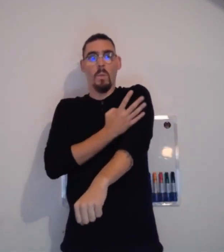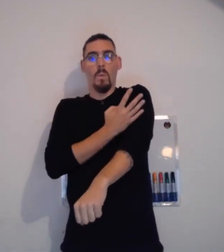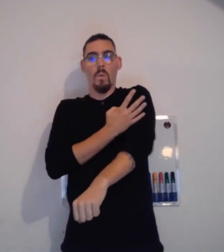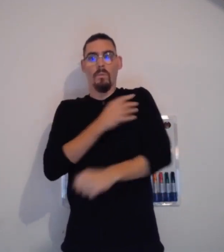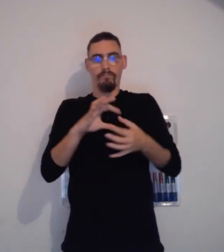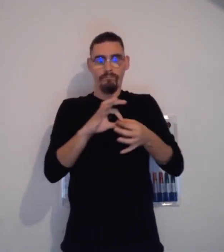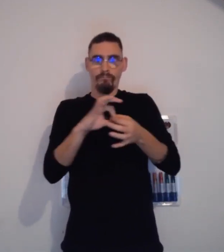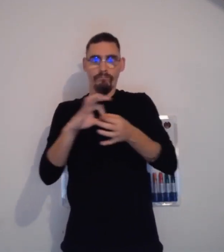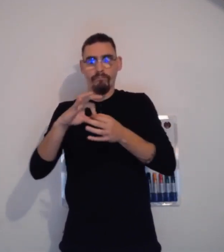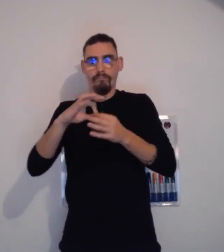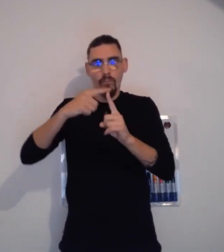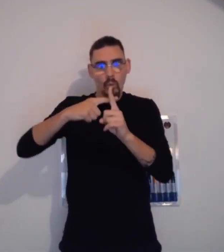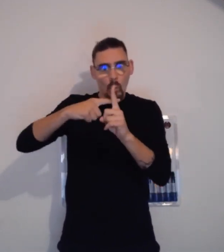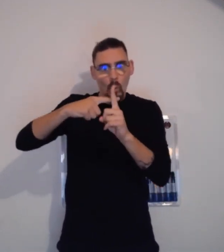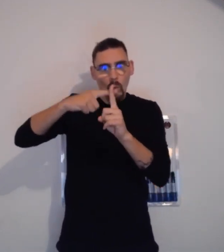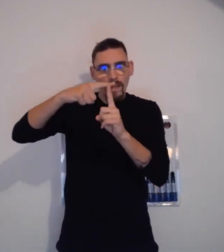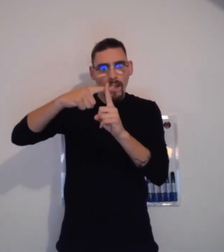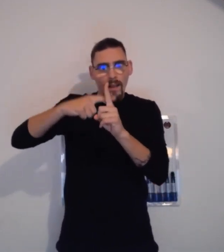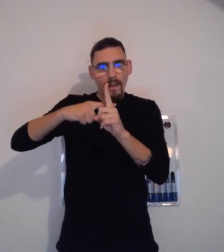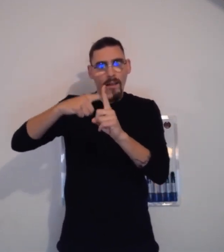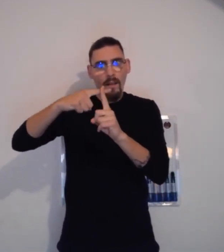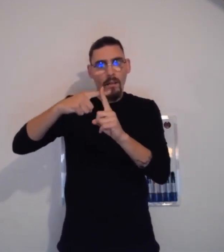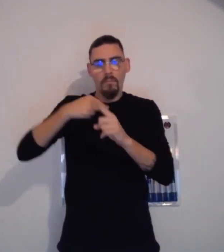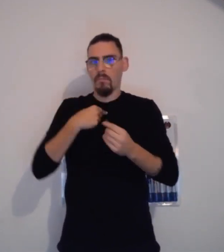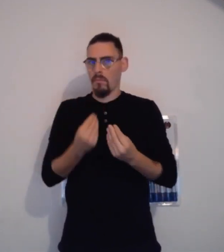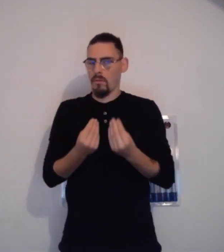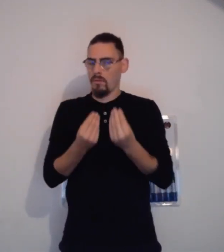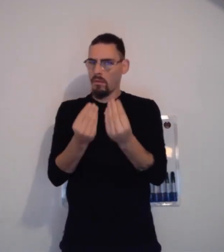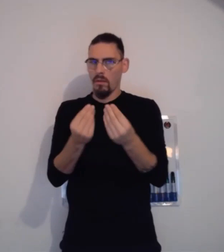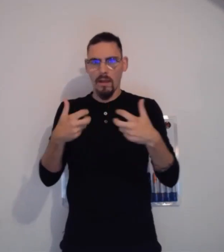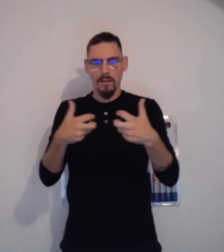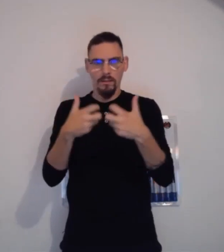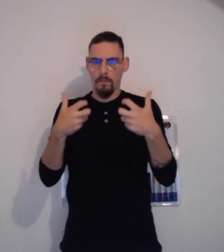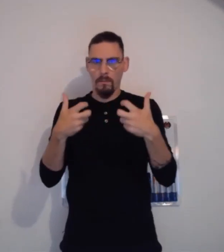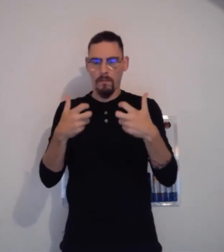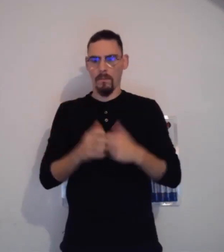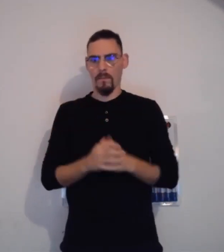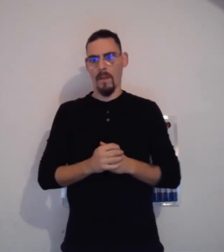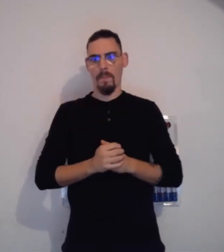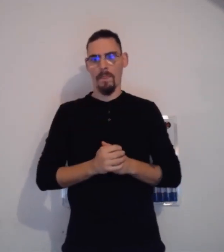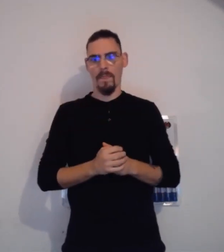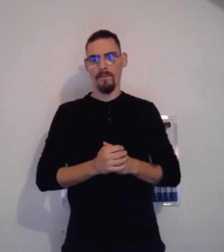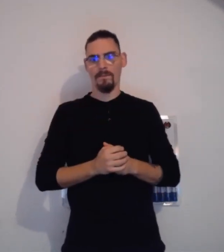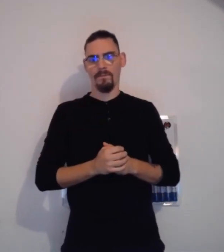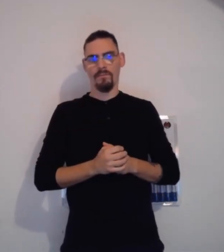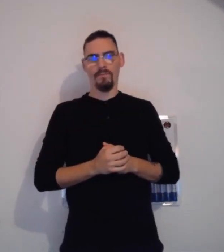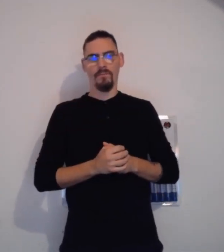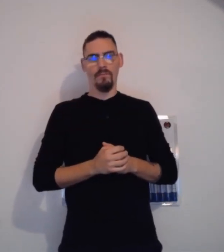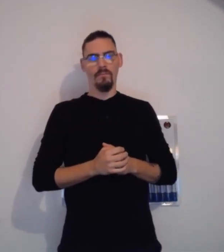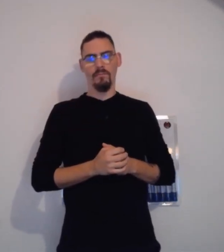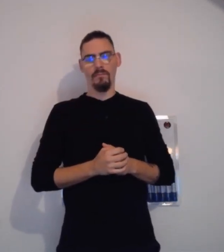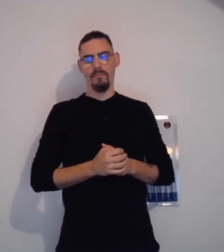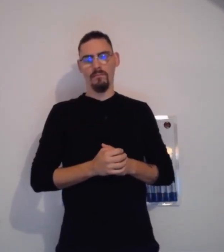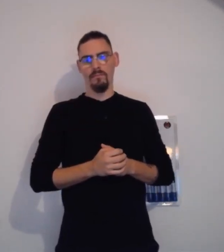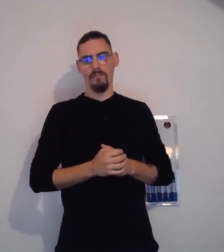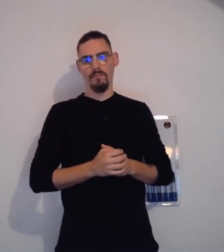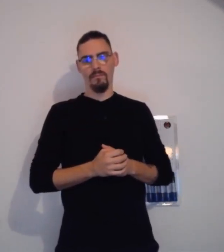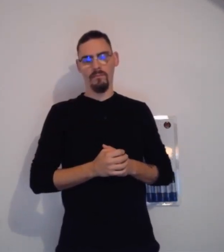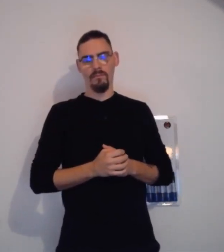avec les mains. Parce que finalement, cela va nous donner, comment dire, l'émotion et le